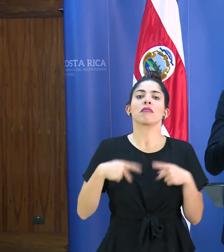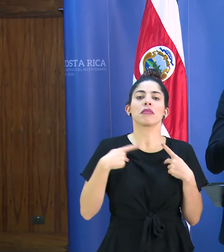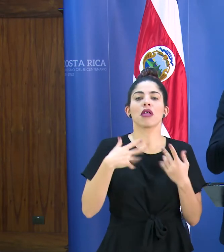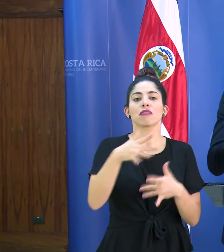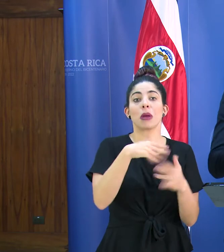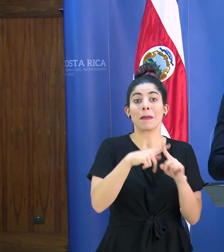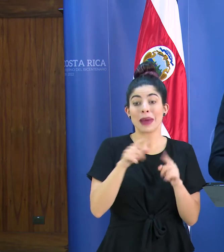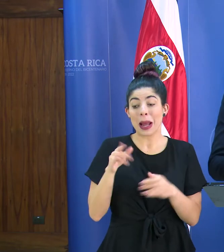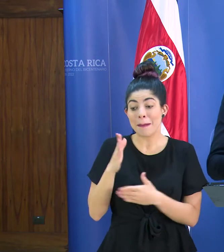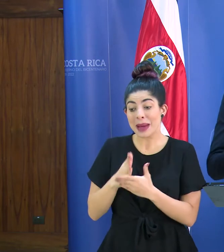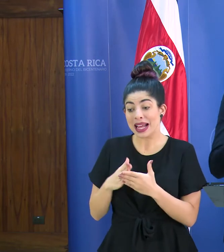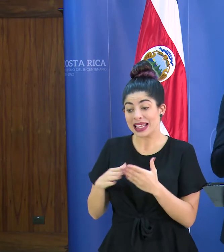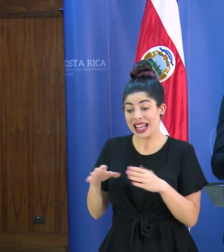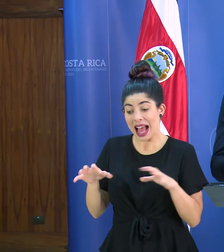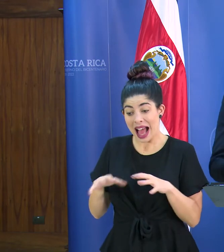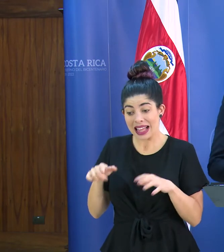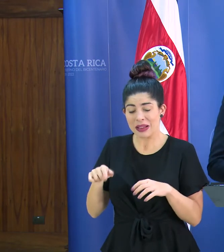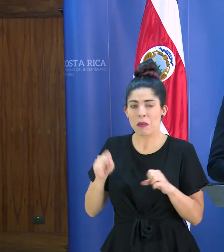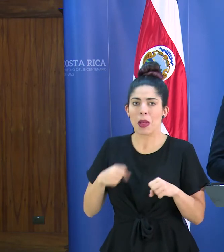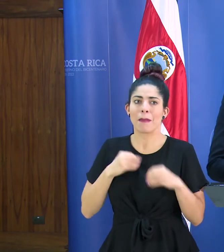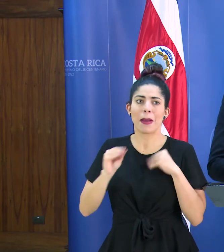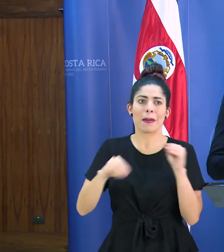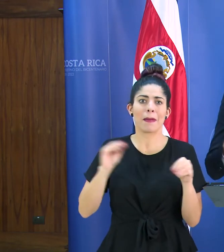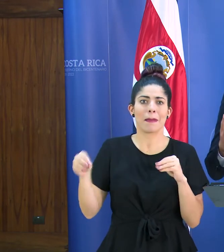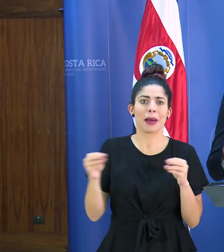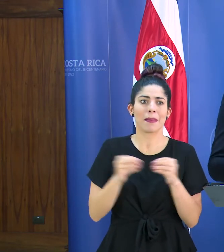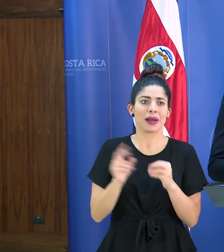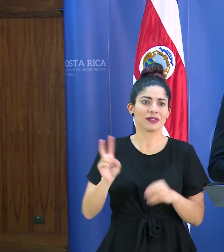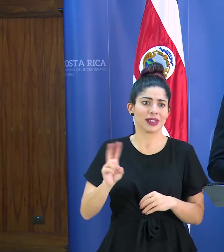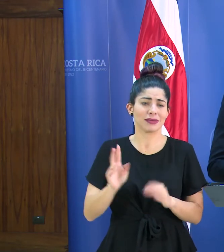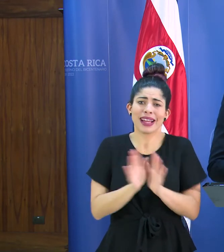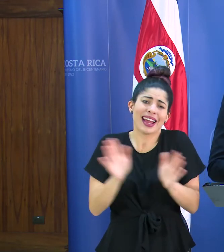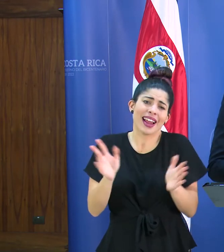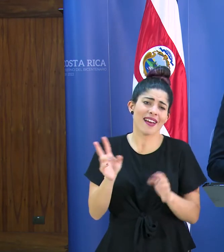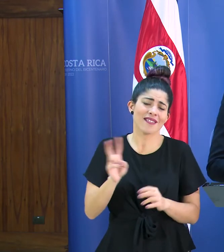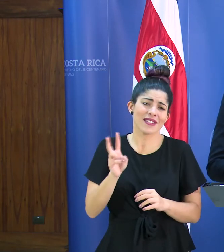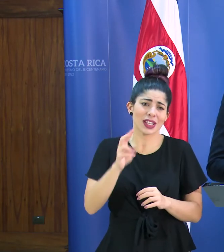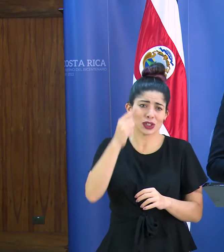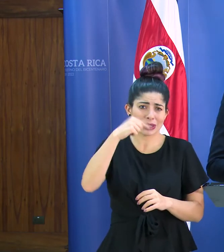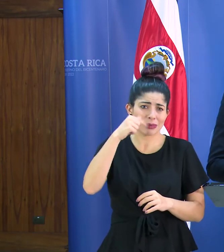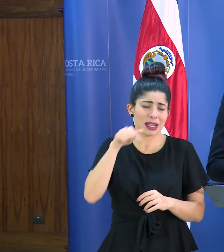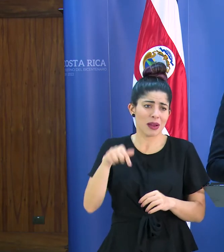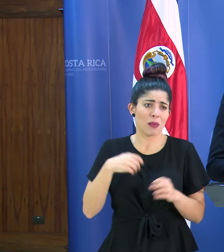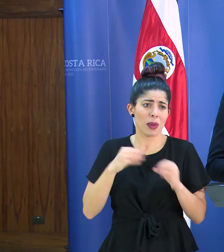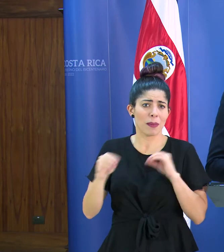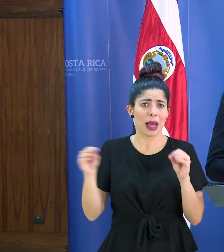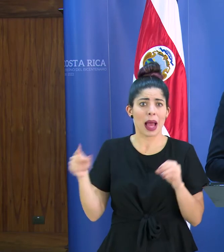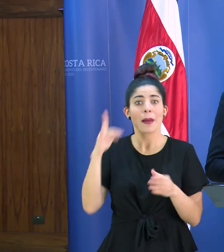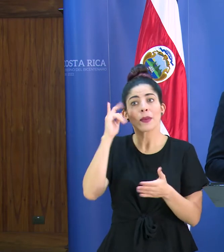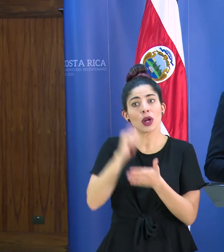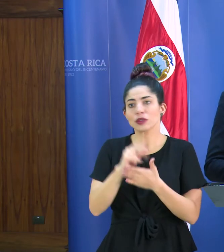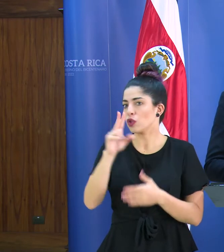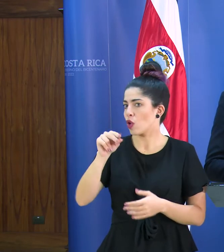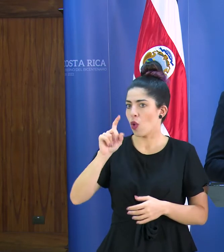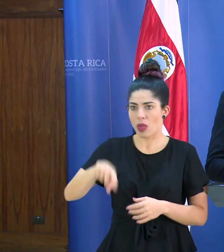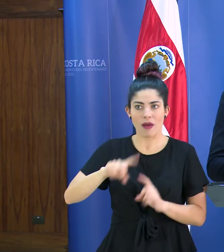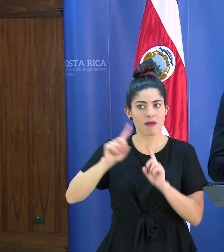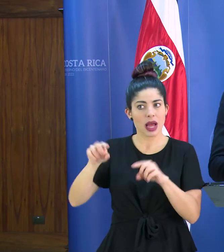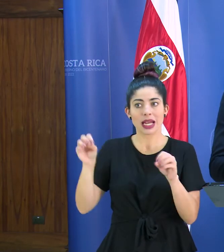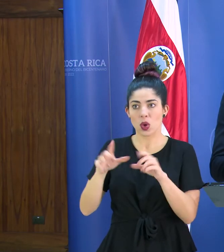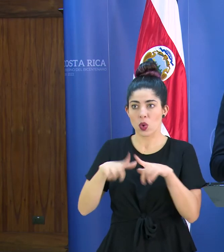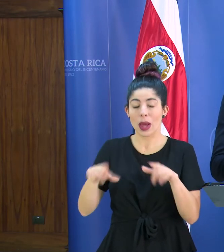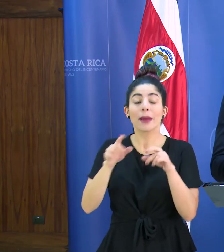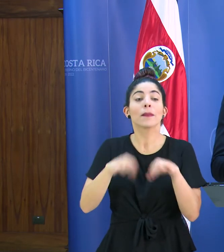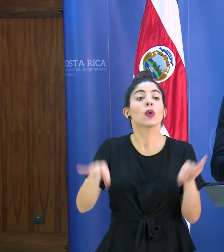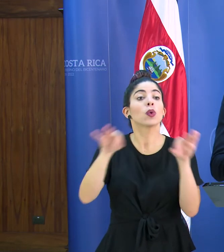en el momento que están en la fase más activa es cuando están transmitiendo más los virus en general los virus respiratorios y por eso es que no no deben ir a sus lugares es